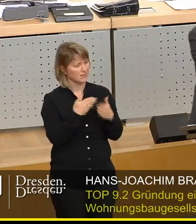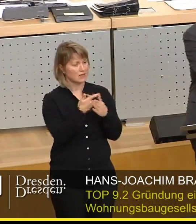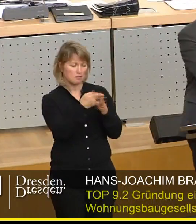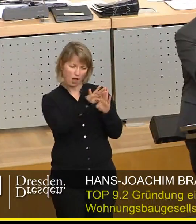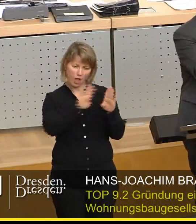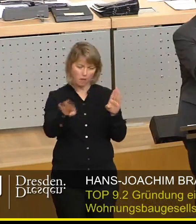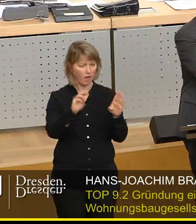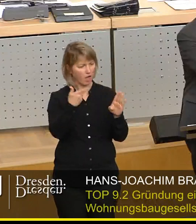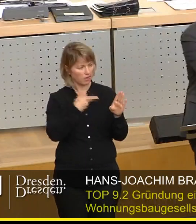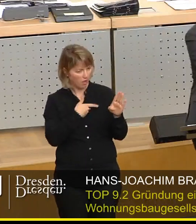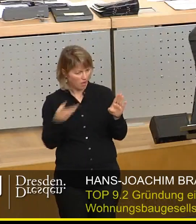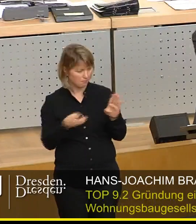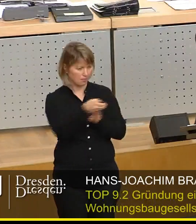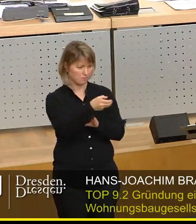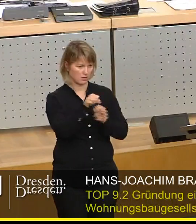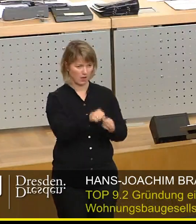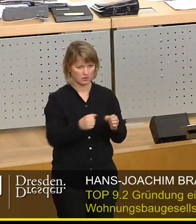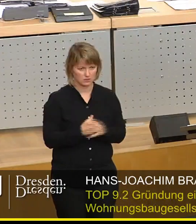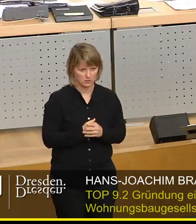sagen, diese Wohnung fällt aus dem